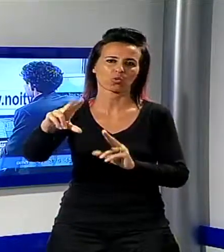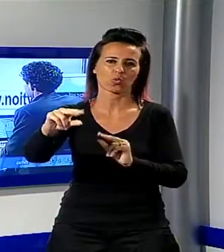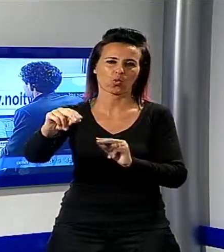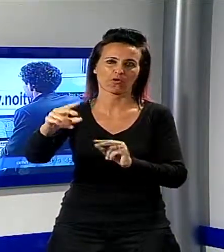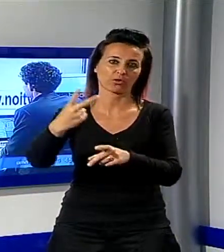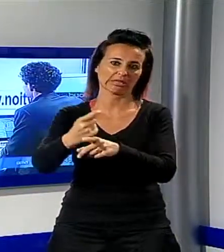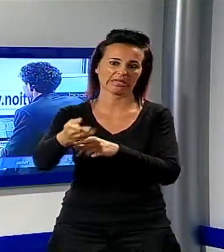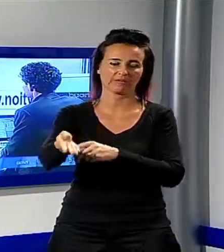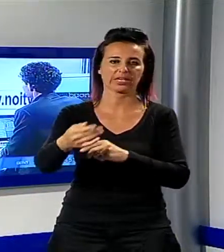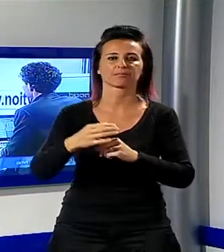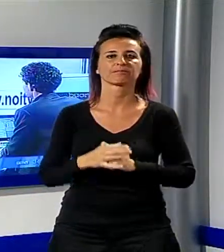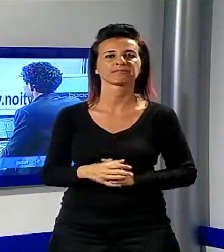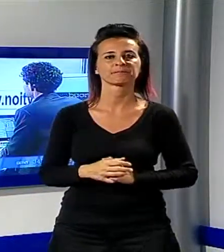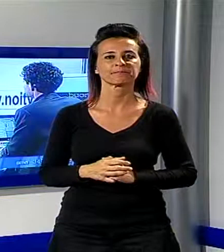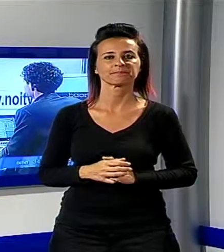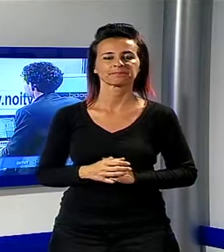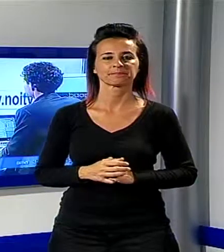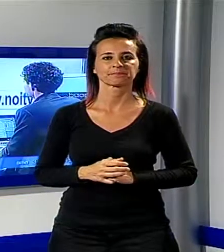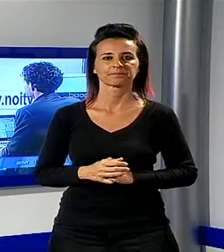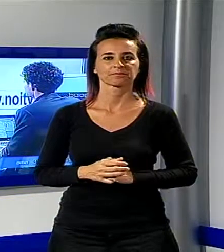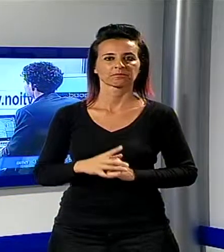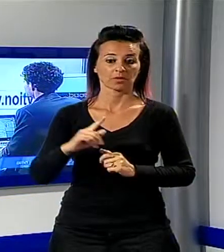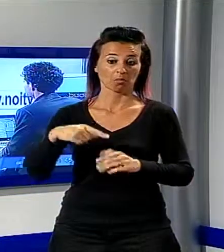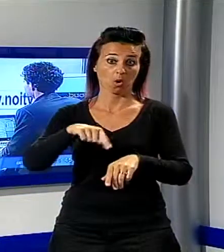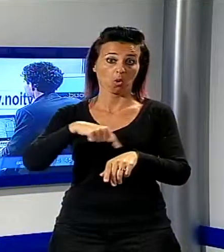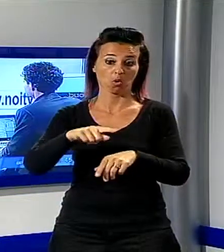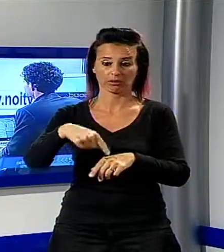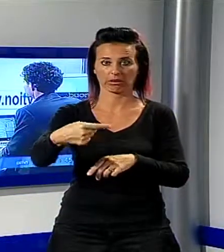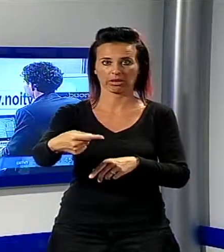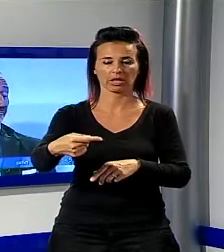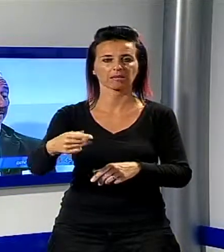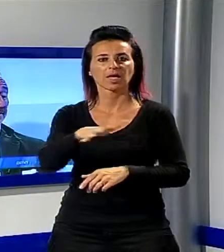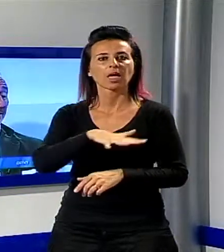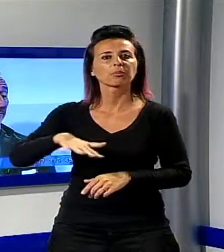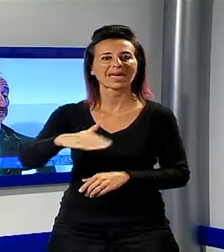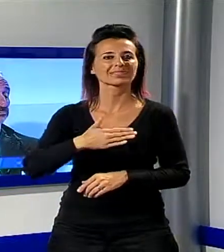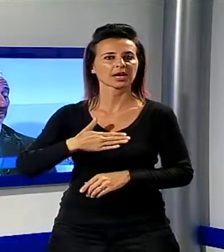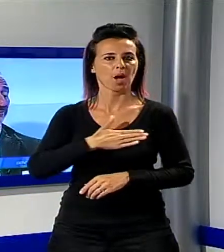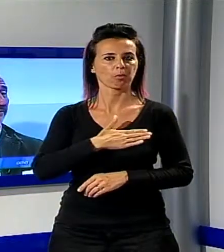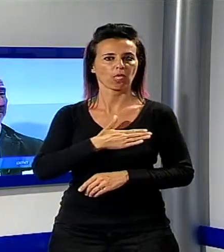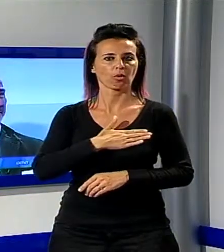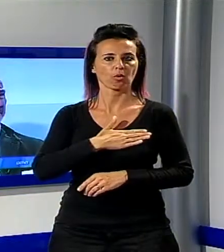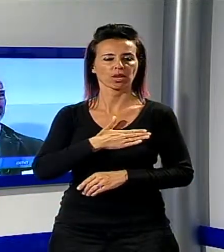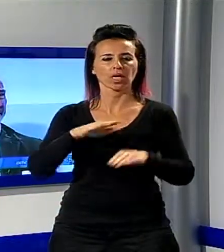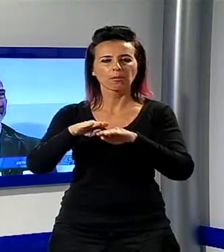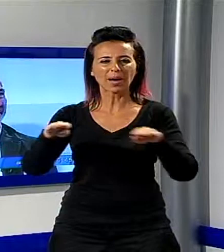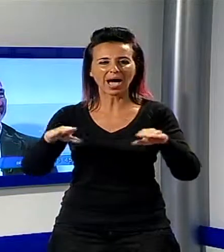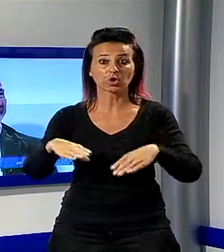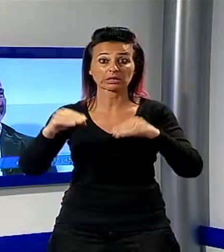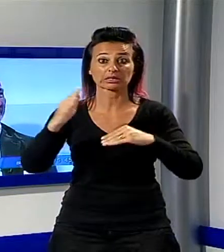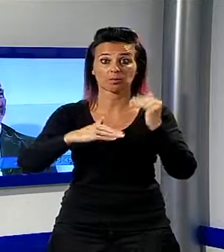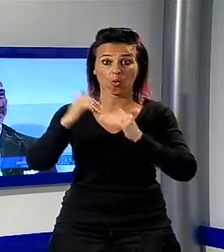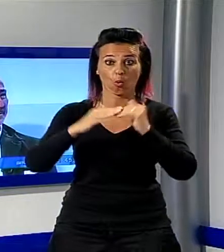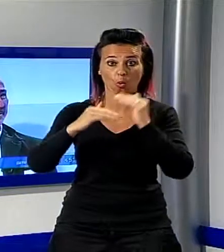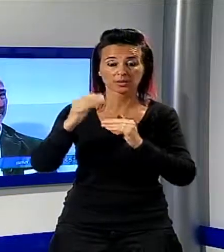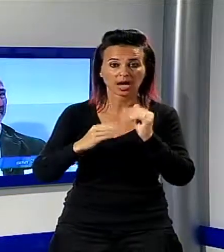Camaiore, nell'area Bussola Domani. Nelle prossime ore in Piazza Napoleone comincerà il montaggio del palco, che dal primo al 28 luglio